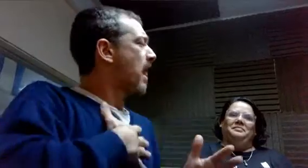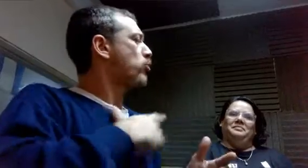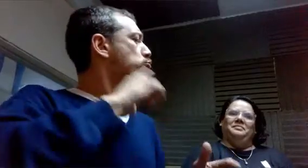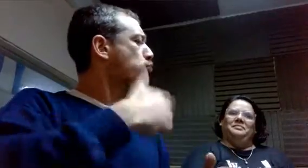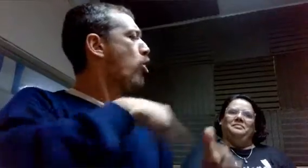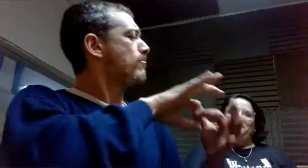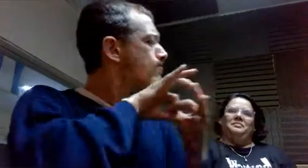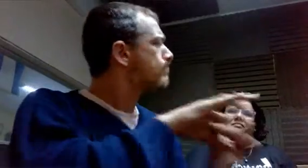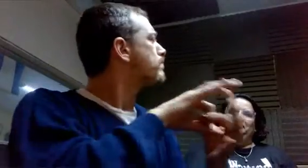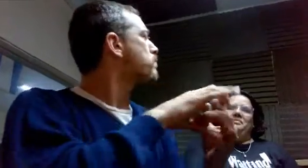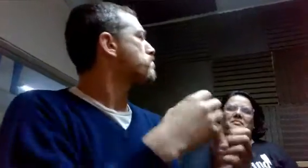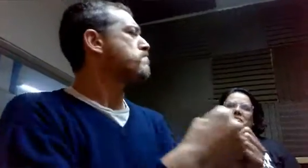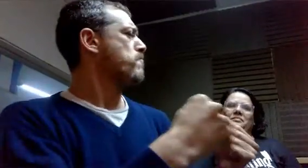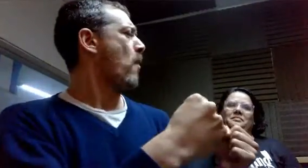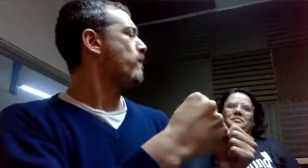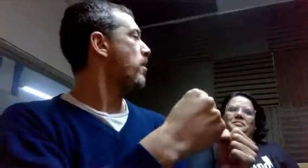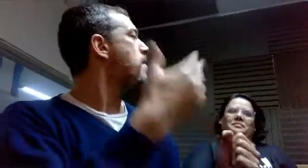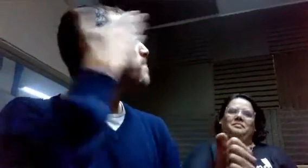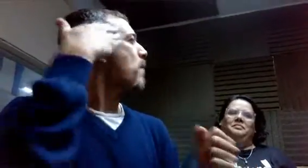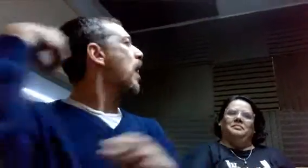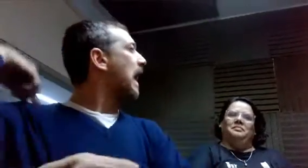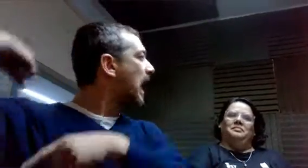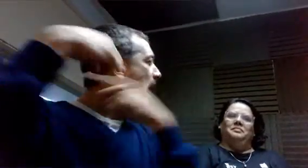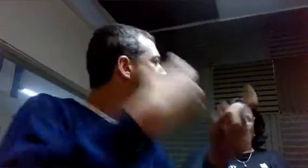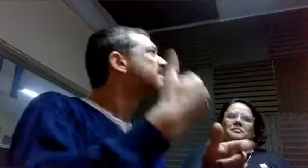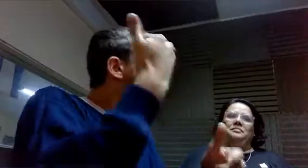tenemos una biblioteca propia. Es el vínculo que nos une a todos, ¿sí?